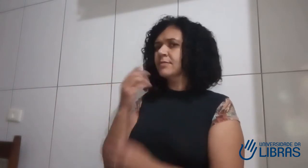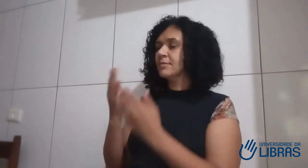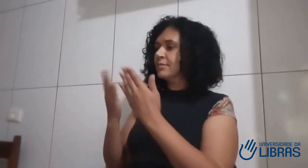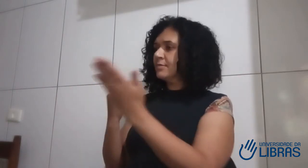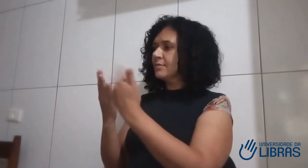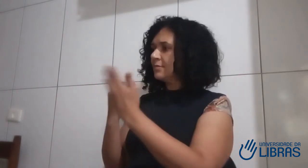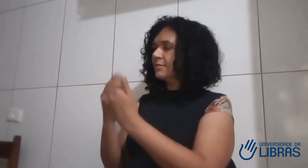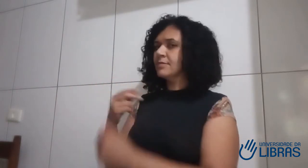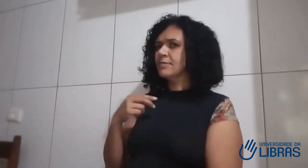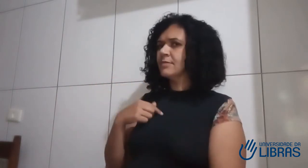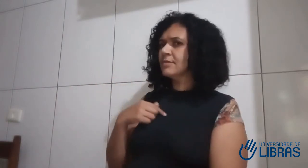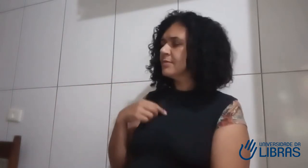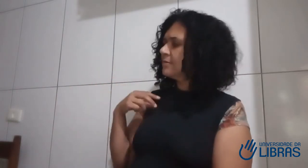não conseguiu ter uma comunicação.